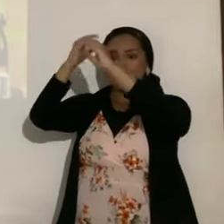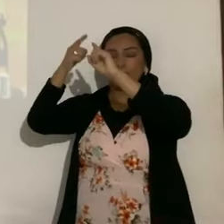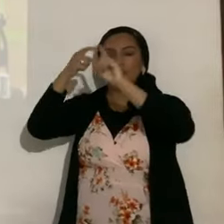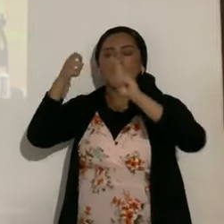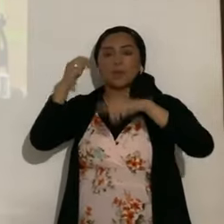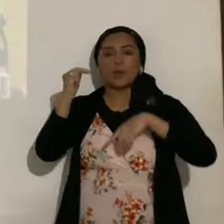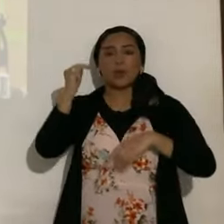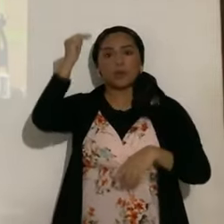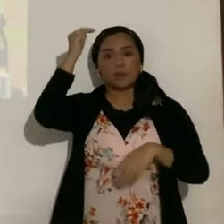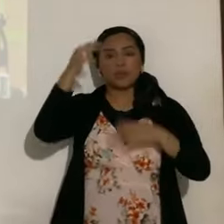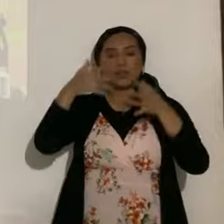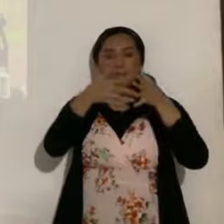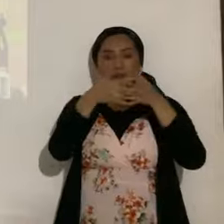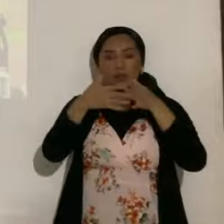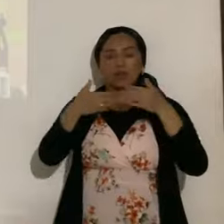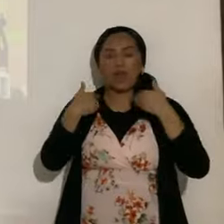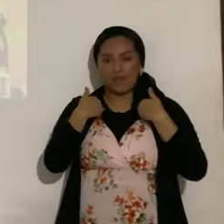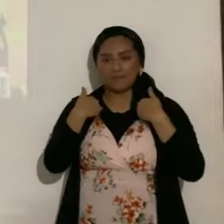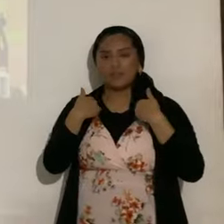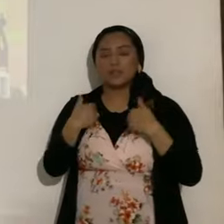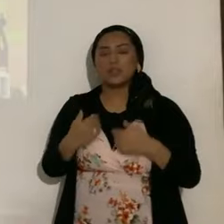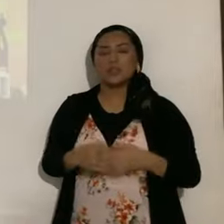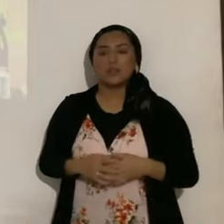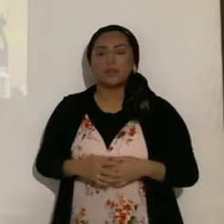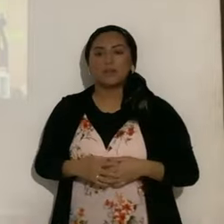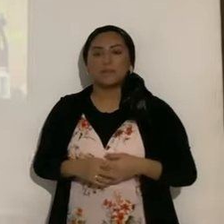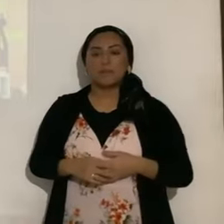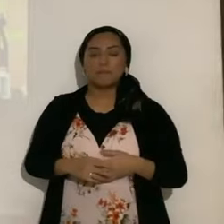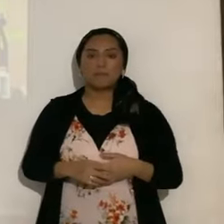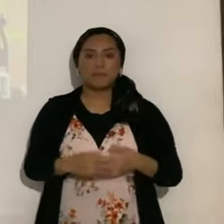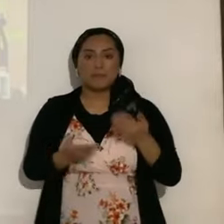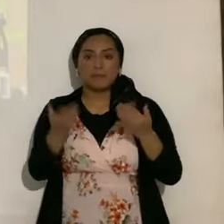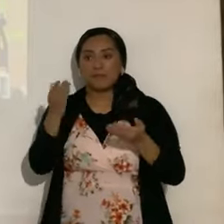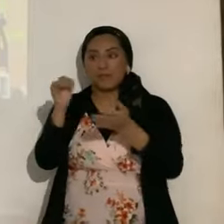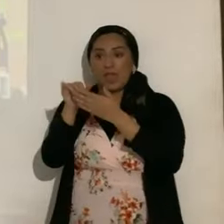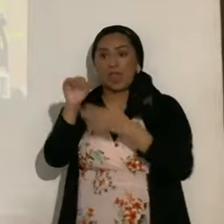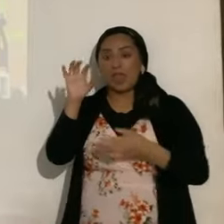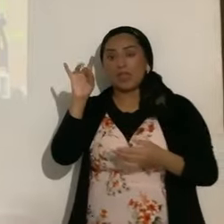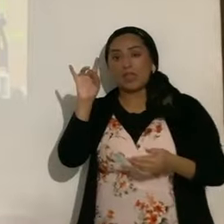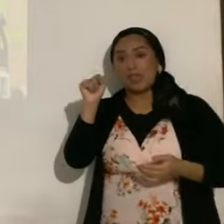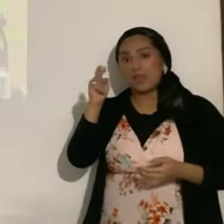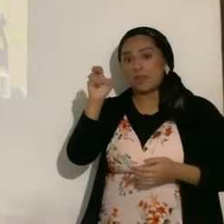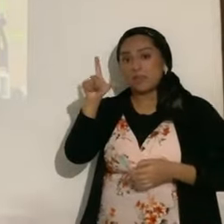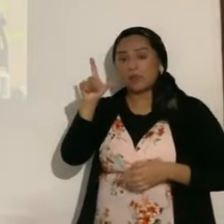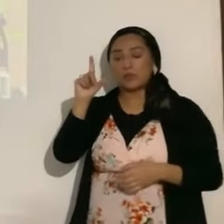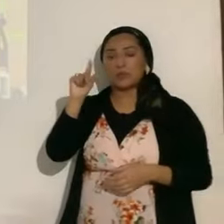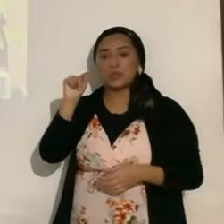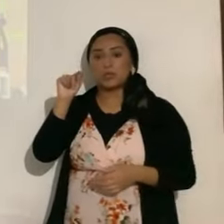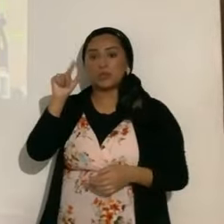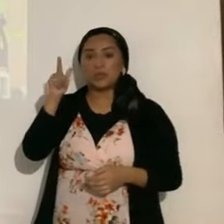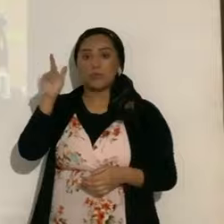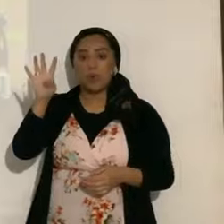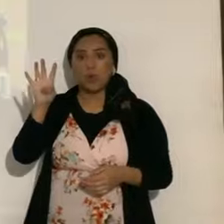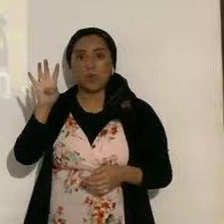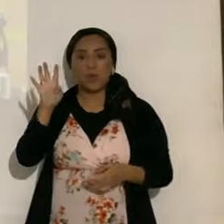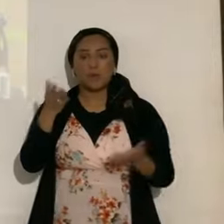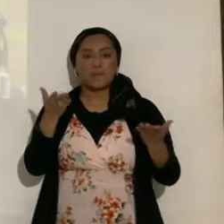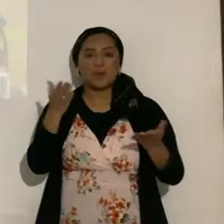es otro eclipse que va a haber. Será ese, del 8 de abril del 2024. Y entonces habrá